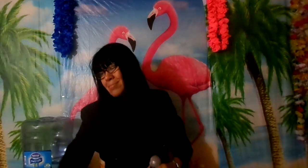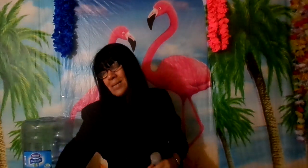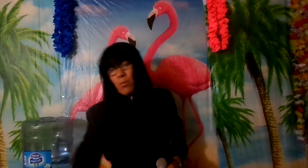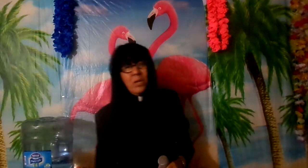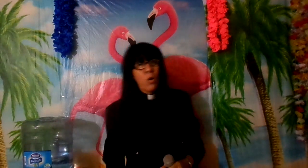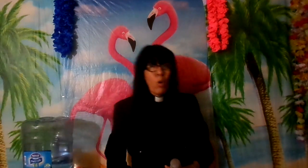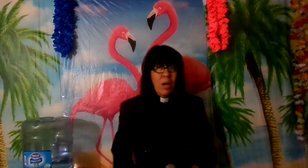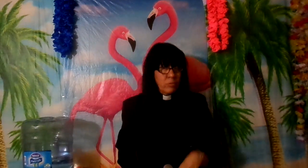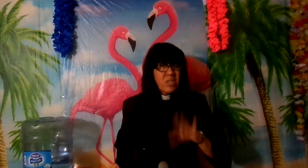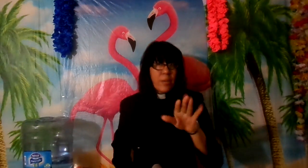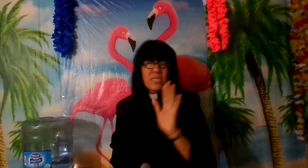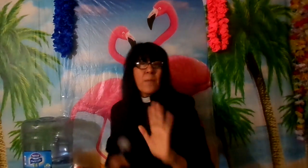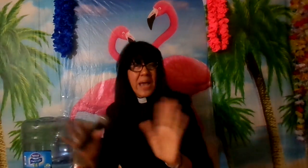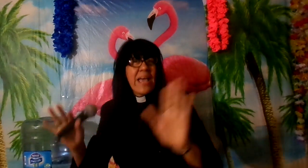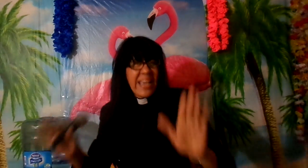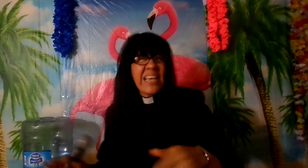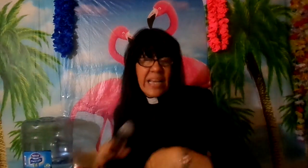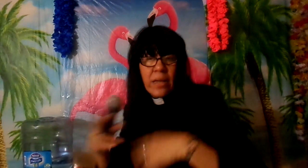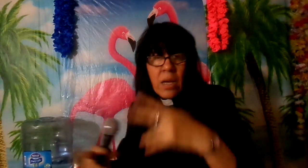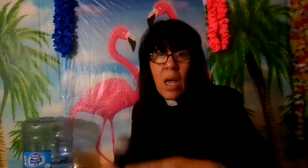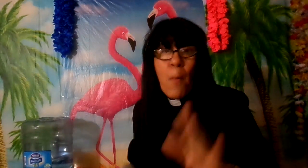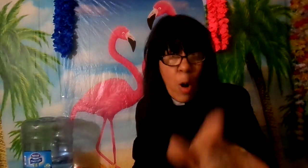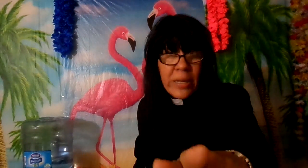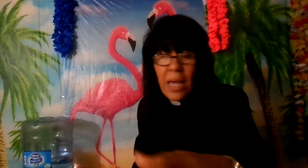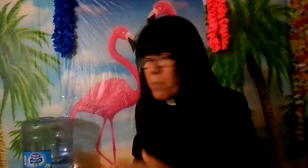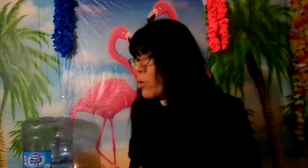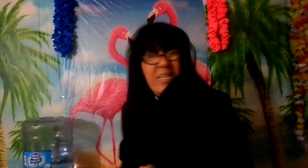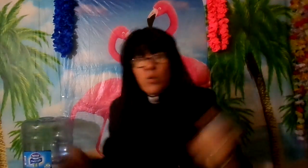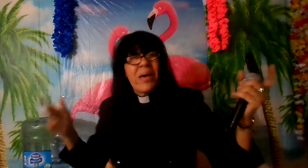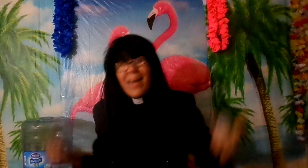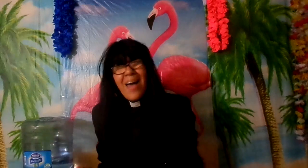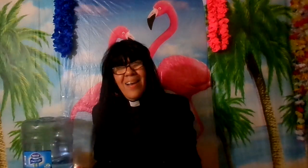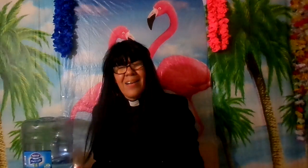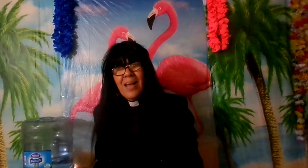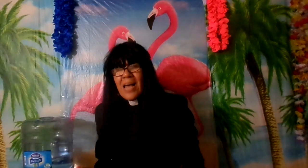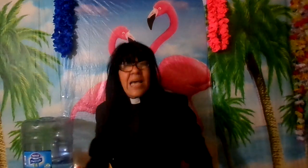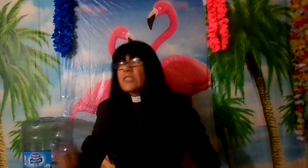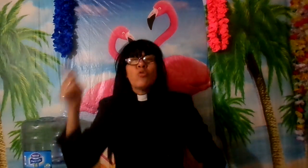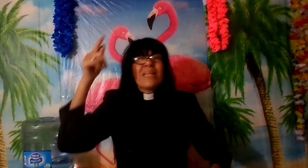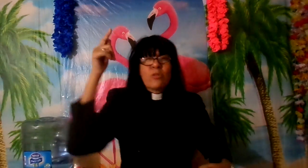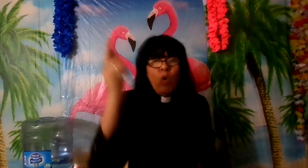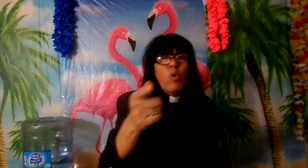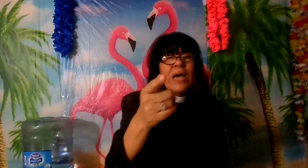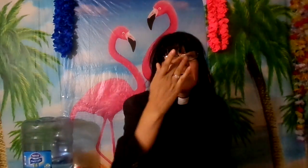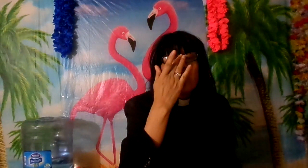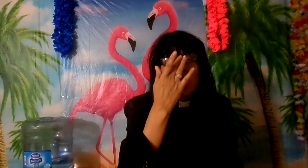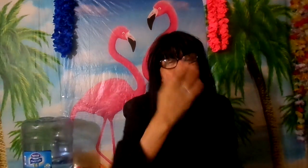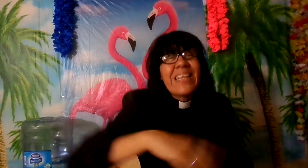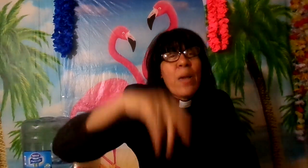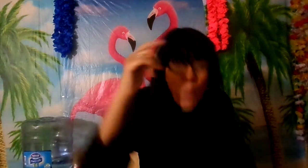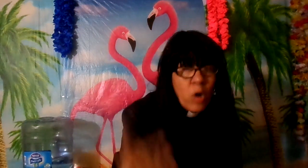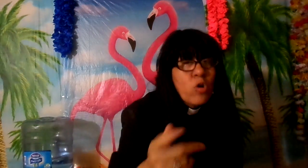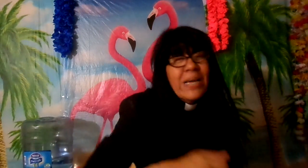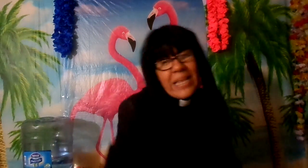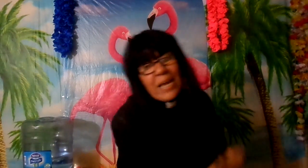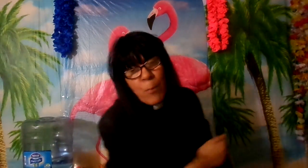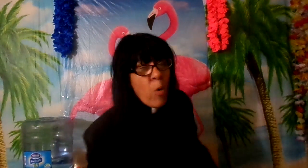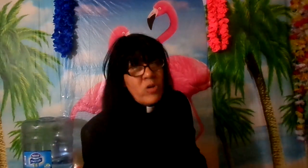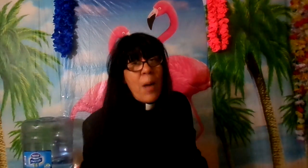mueres loca o sea siempre hay alguien que ¿por qué? porque eso no es él eso no eres tú esos son demonios que te impullan